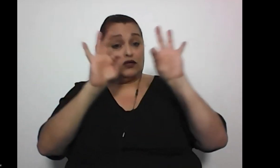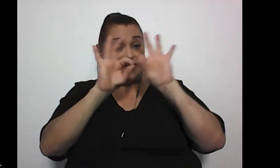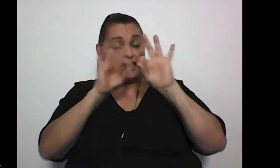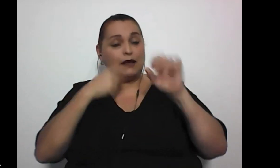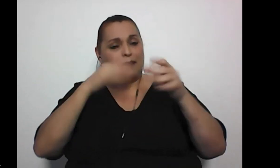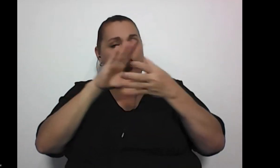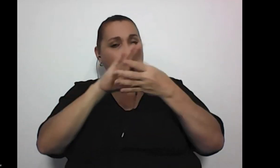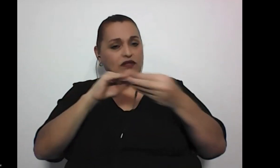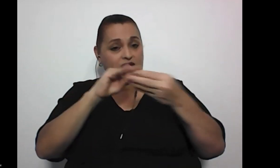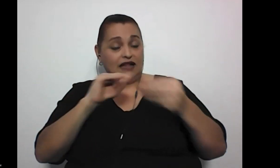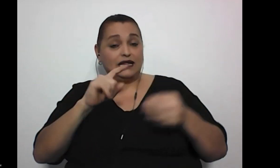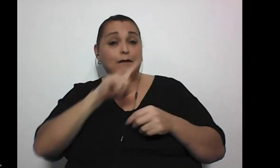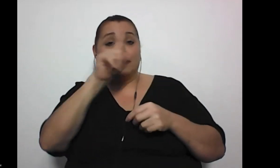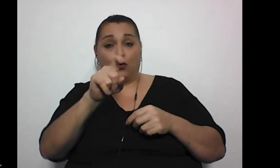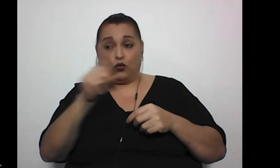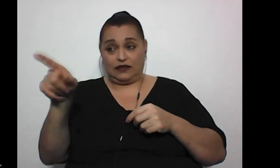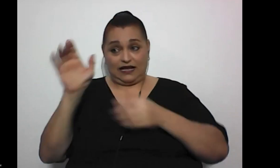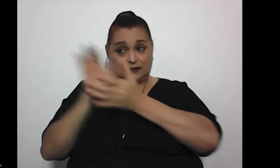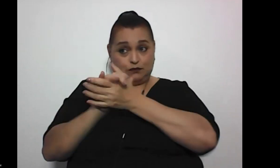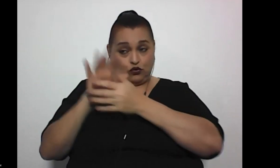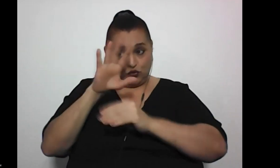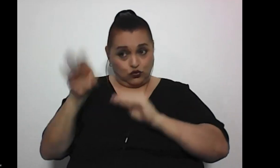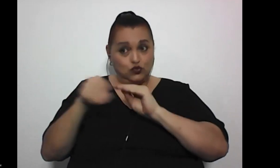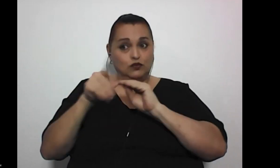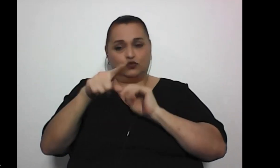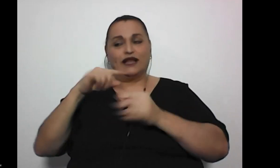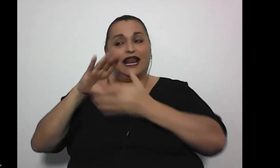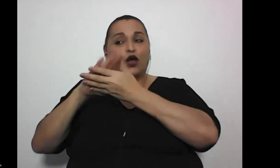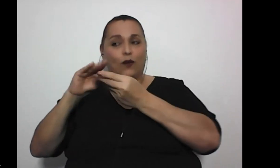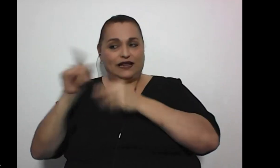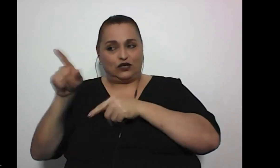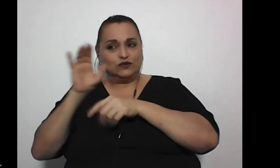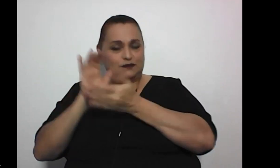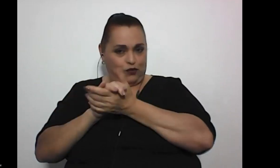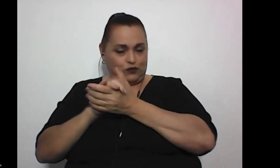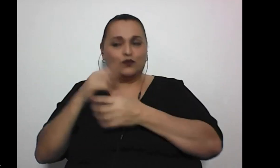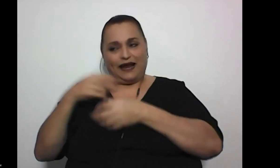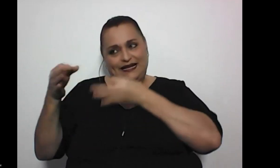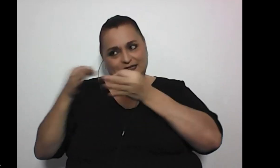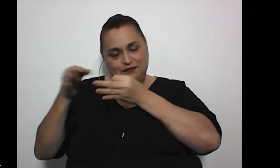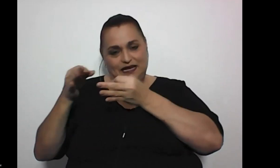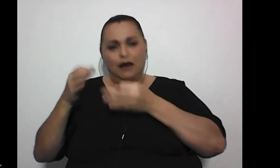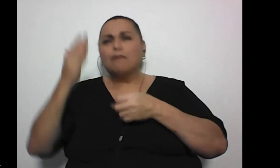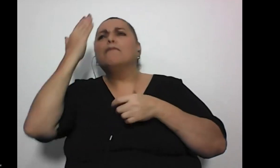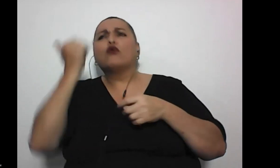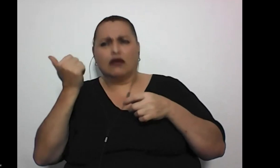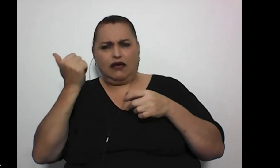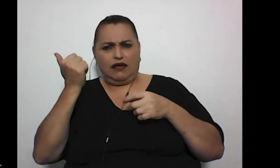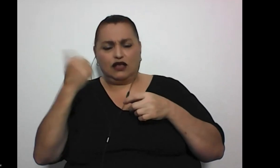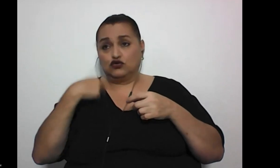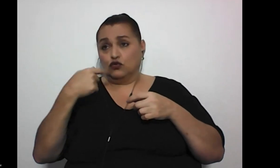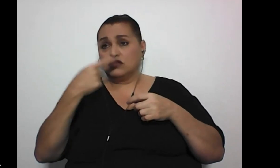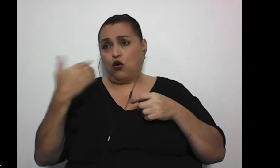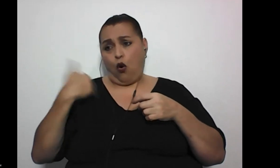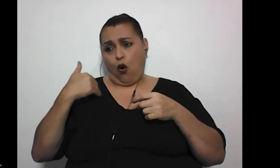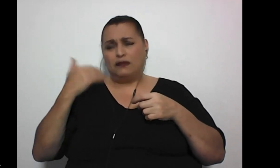contarte la pregunta que hacía tu esposo para sumarle para que le contestan bien por qué o sea por qué es que digo esto